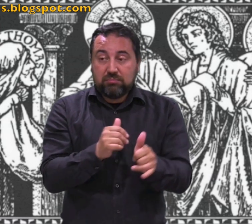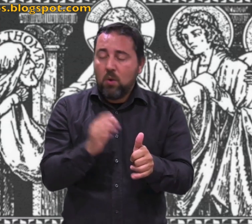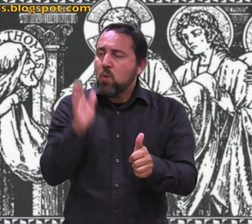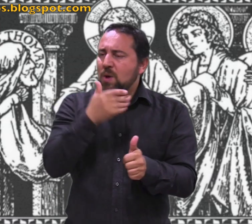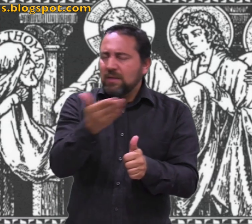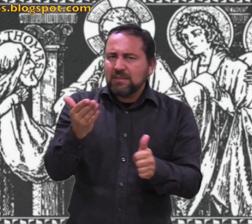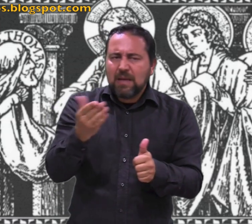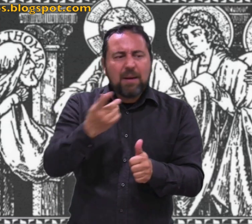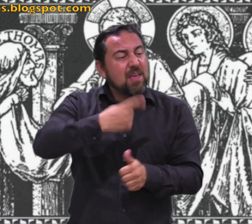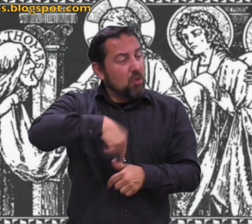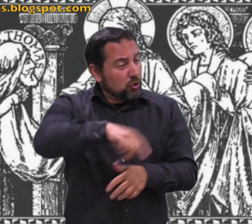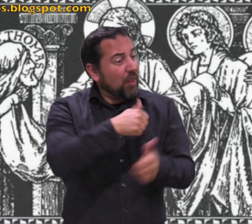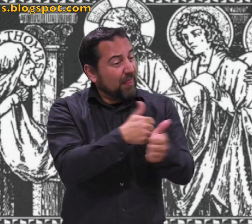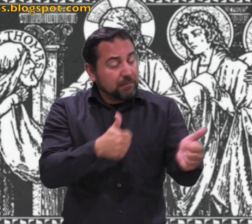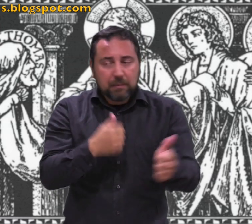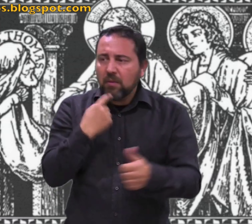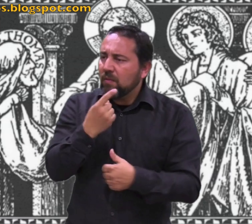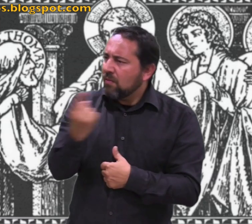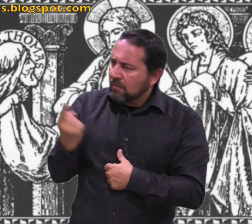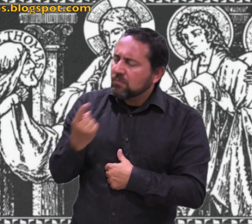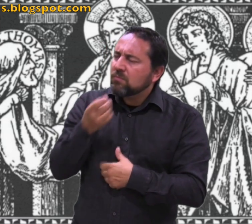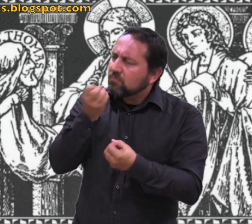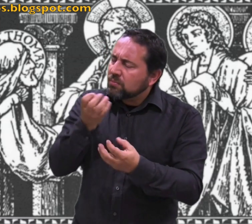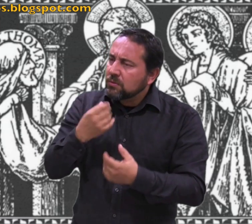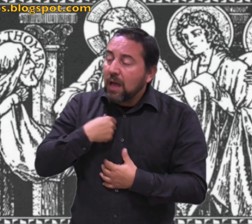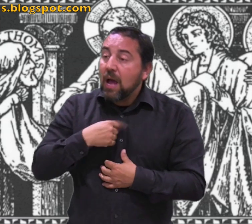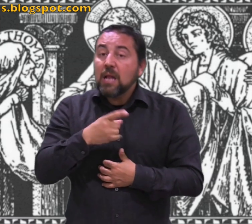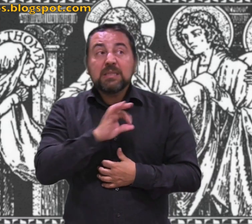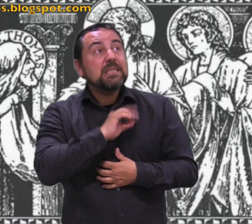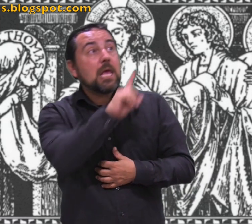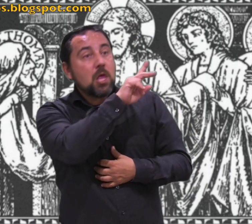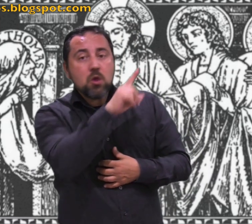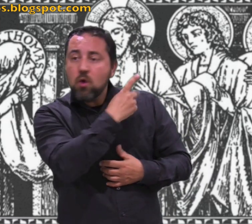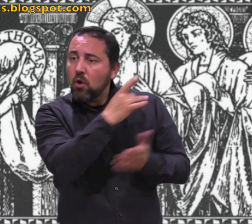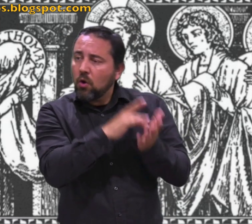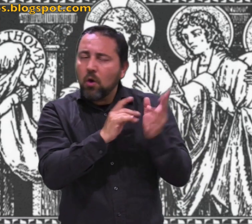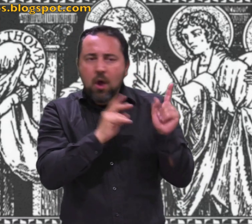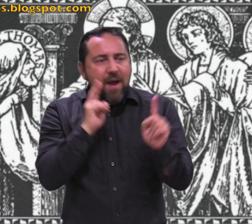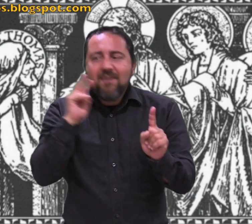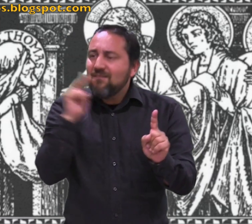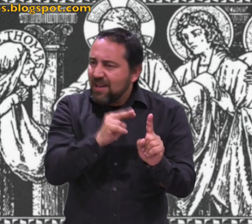vino Jesús y los otros discípulos le decían, Hemos visto al Señor,